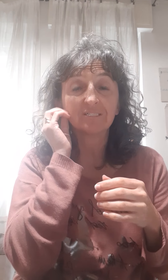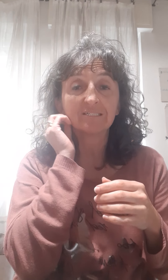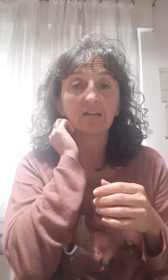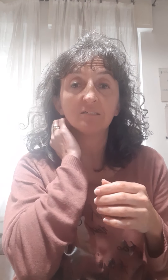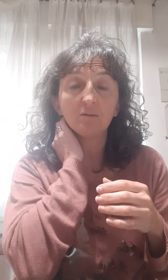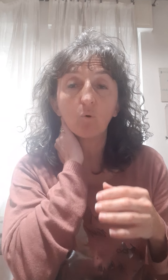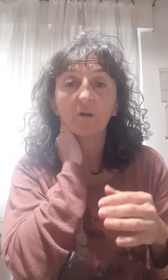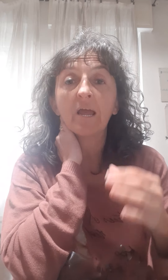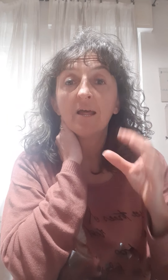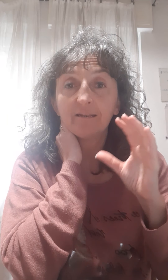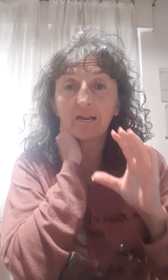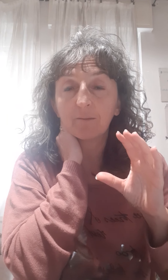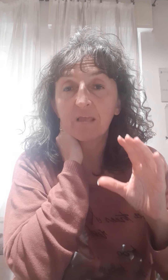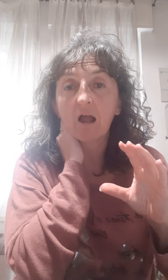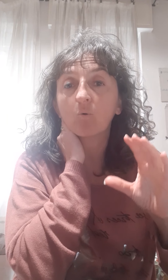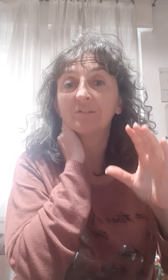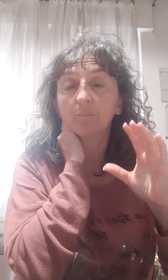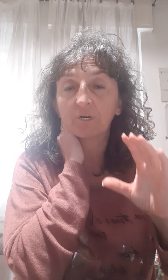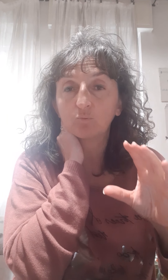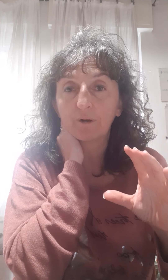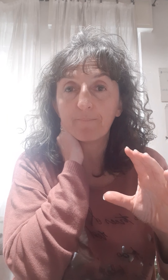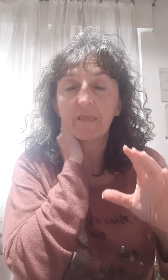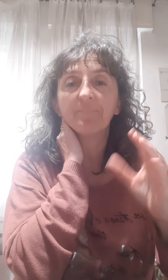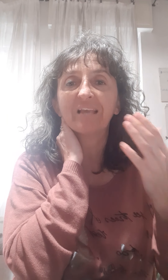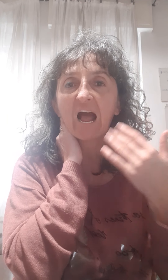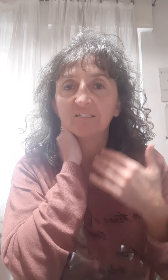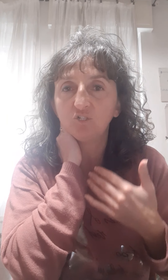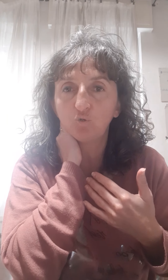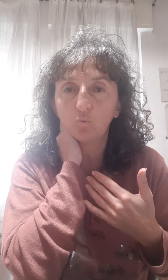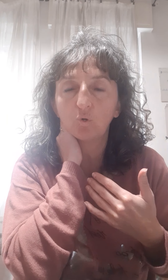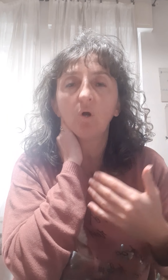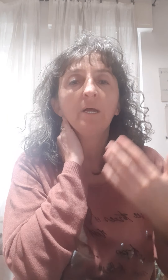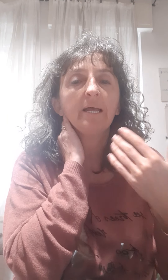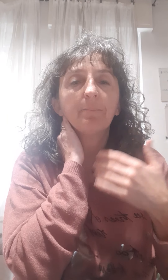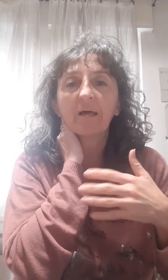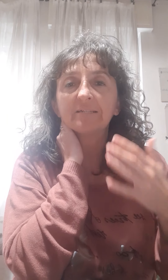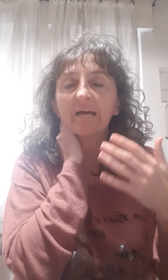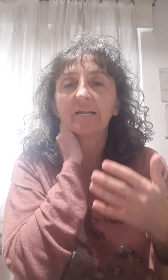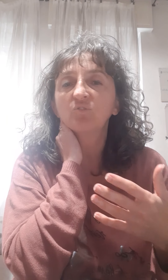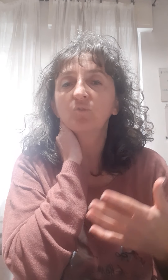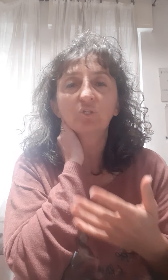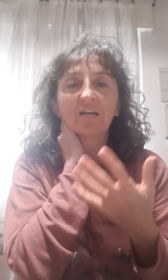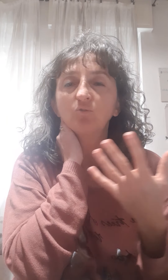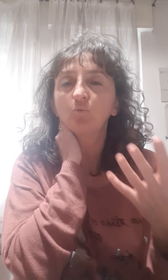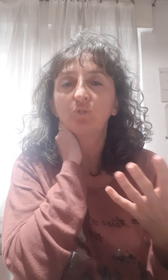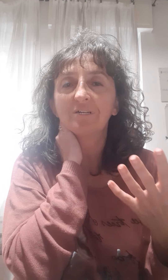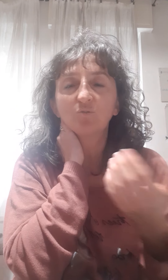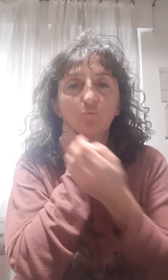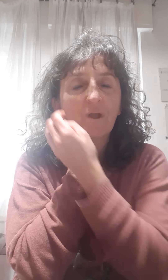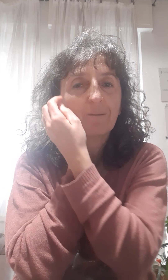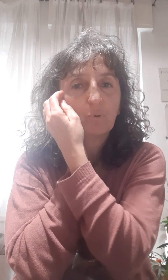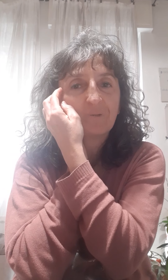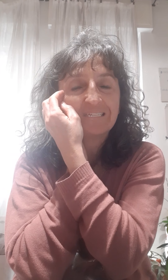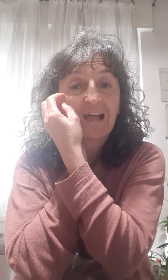essenziale di limone nella mia acqua a temperatura ambiente, a digiuno per andare a sfruttare tutte le sue proprietà